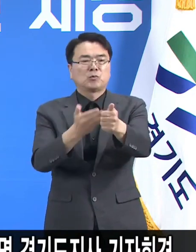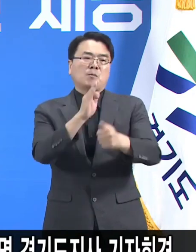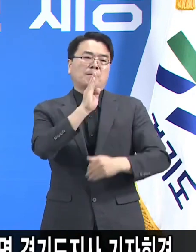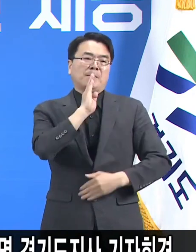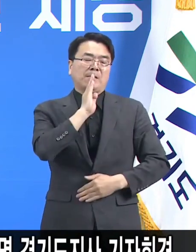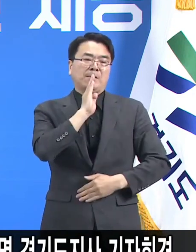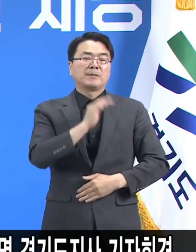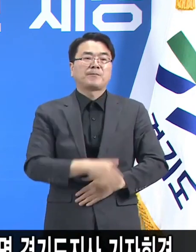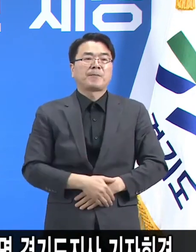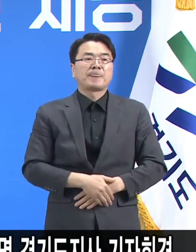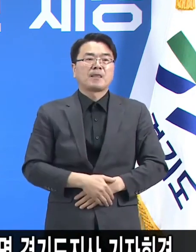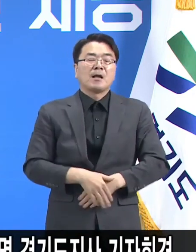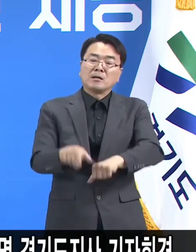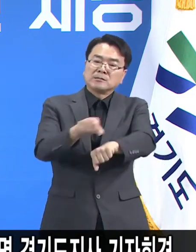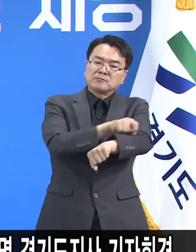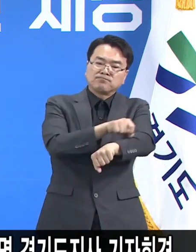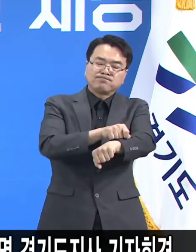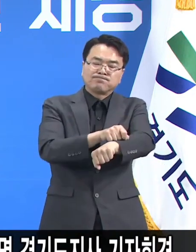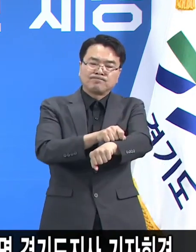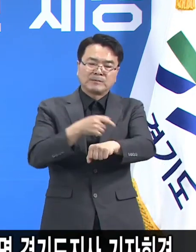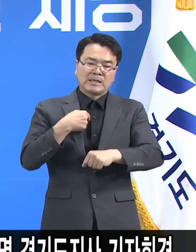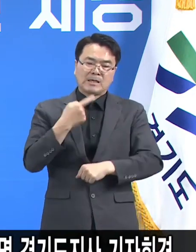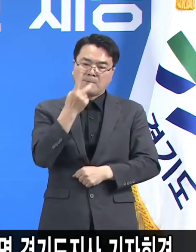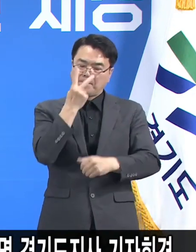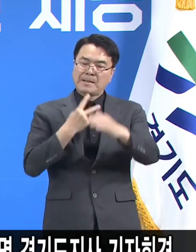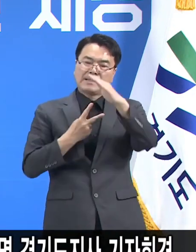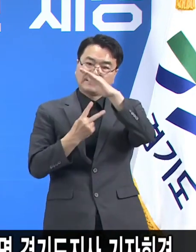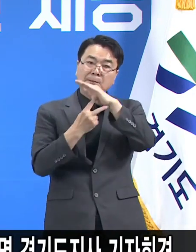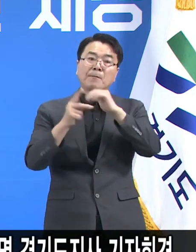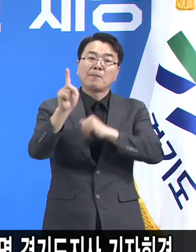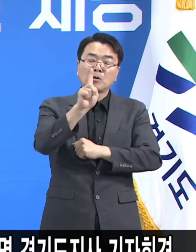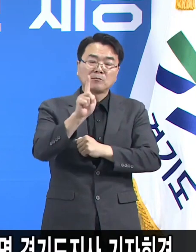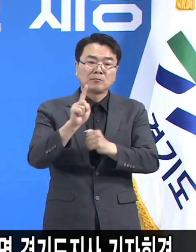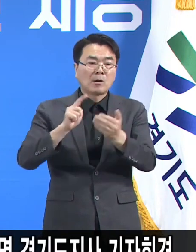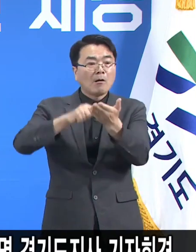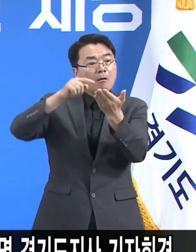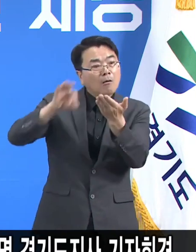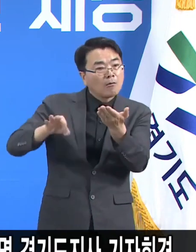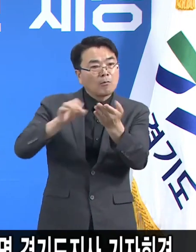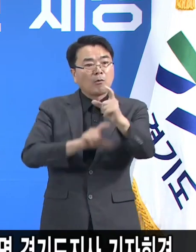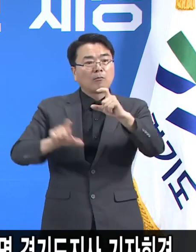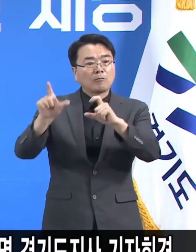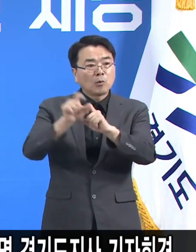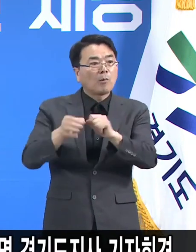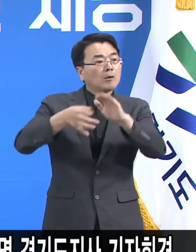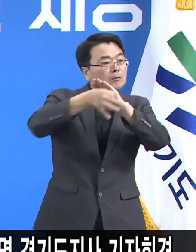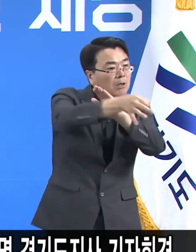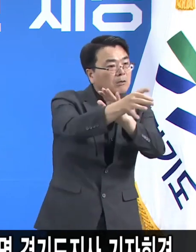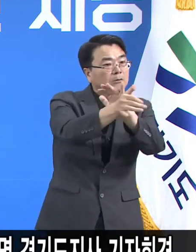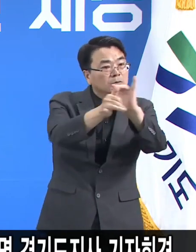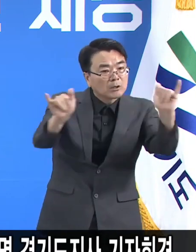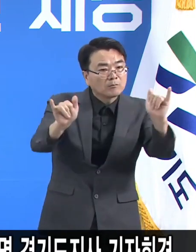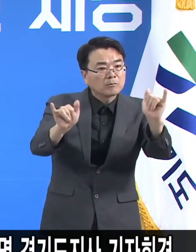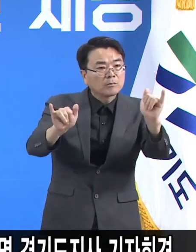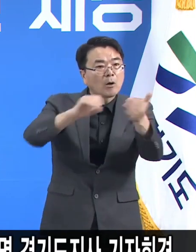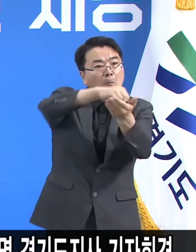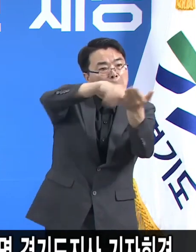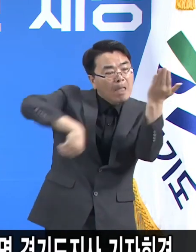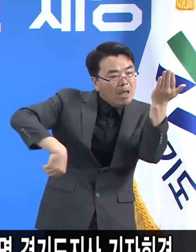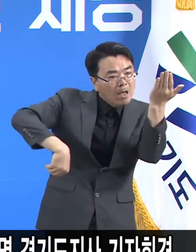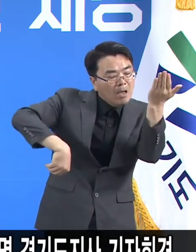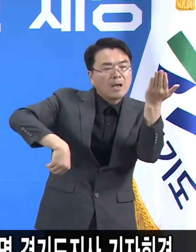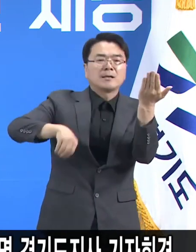특히 이 관점에서는 세금을 더 많이 내는 국민들을 배제하는 것은